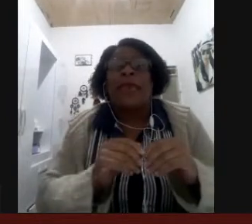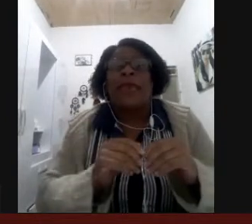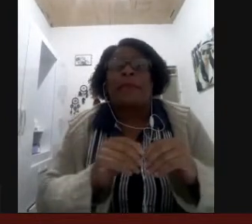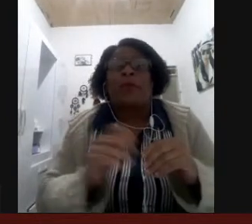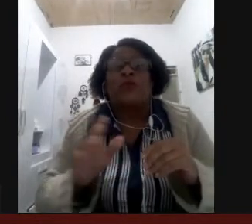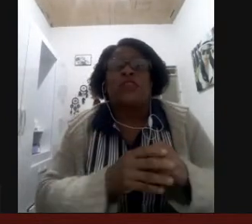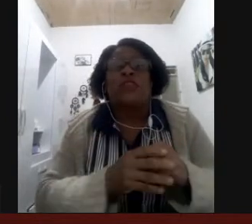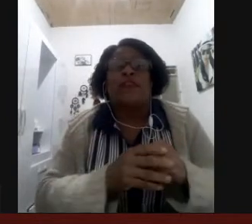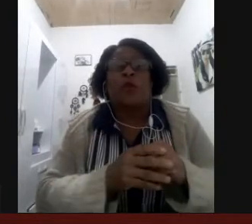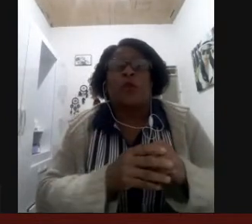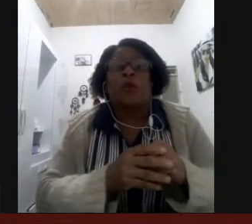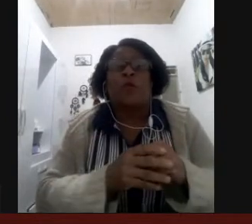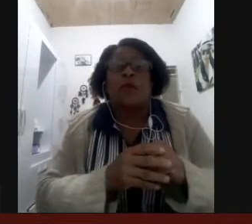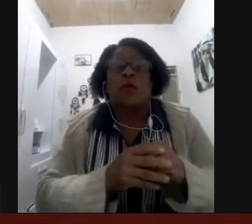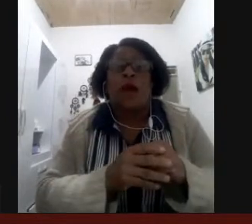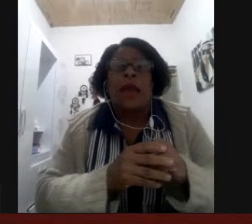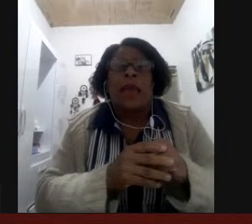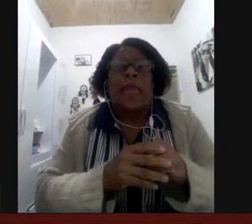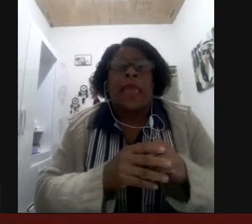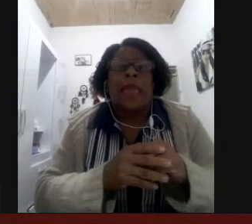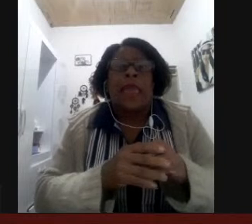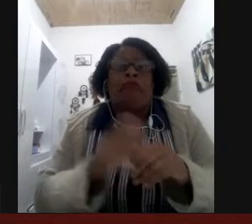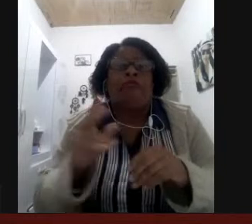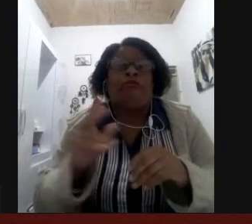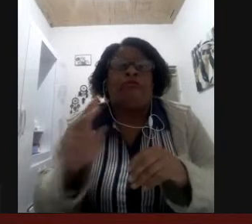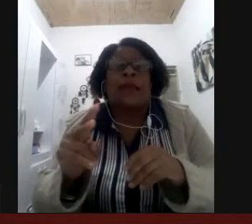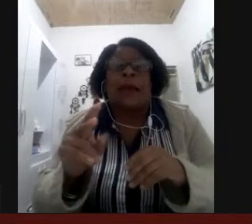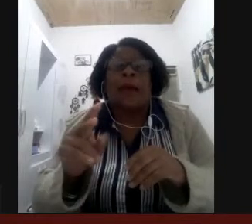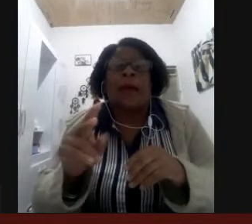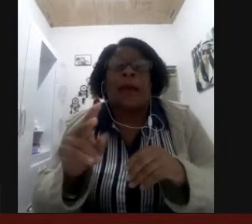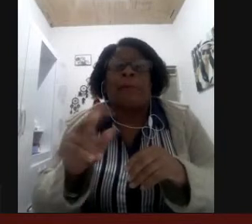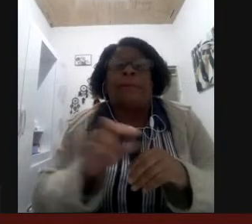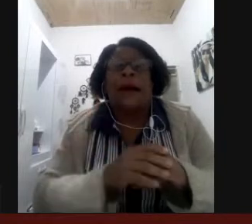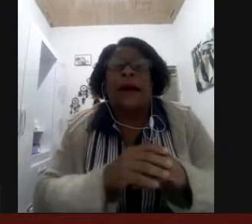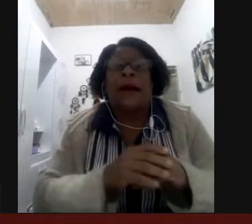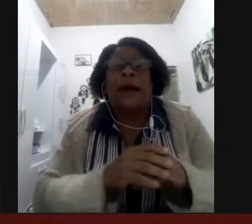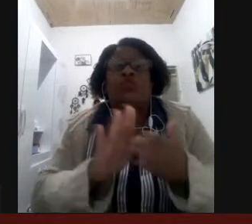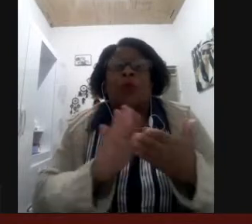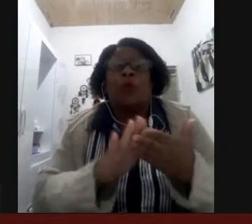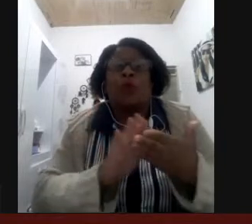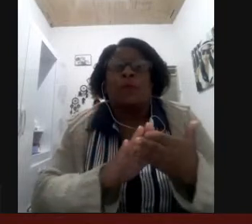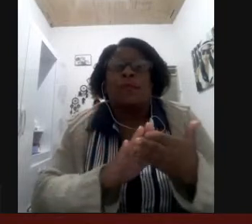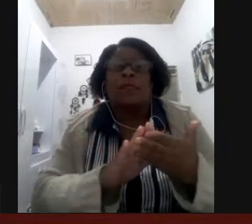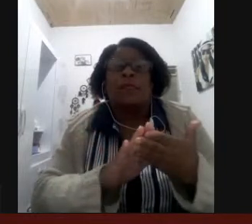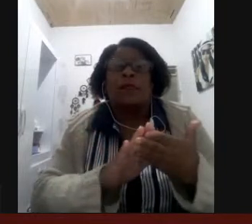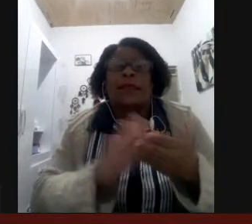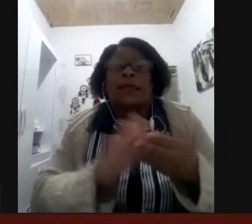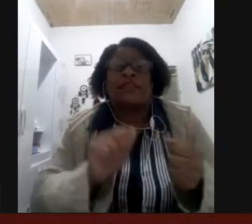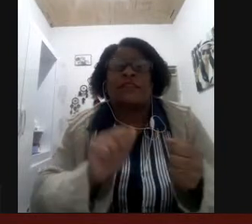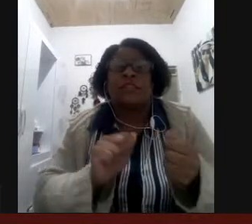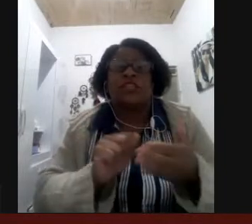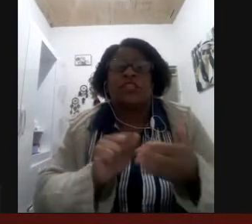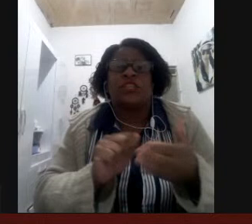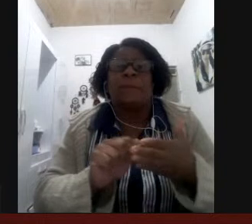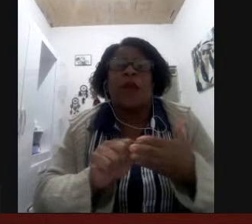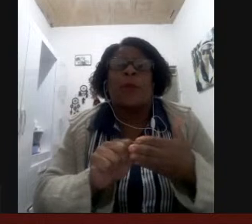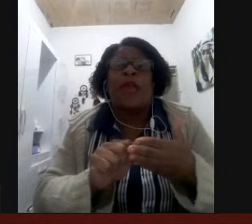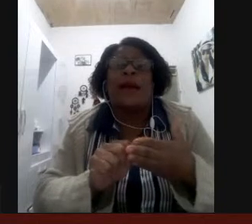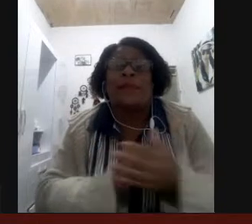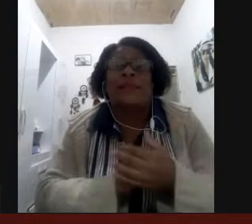porque o surdo chega e fala comigo eu vi a palavra manga pediu lá no na entrevista de emprego para ir com a camisa